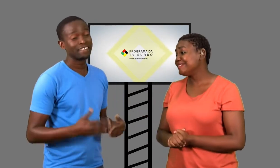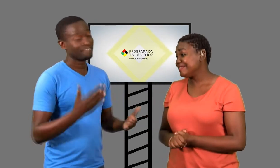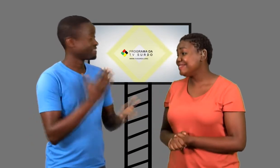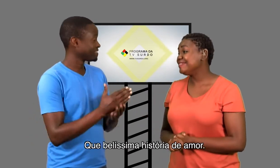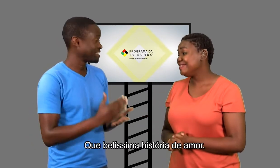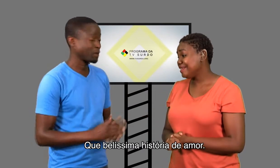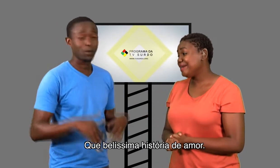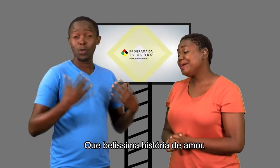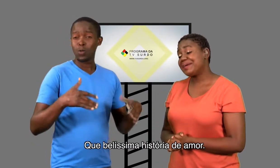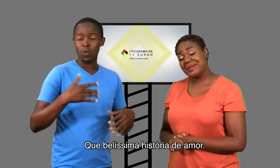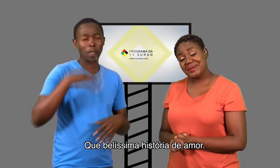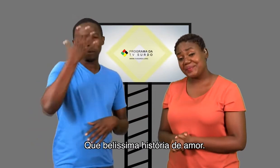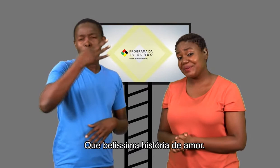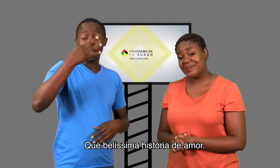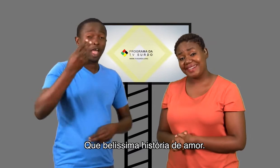Que belíssima história de amor.